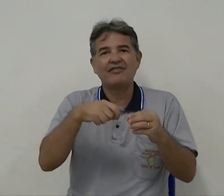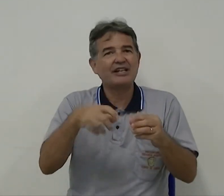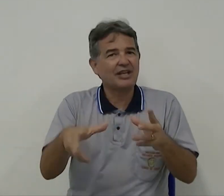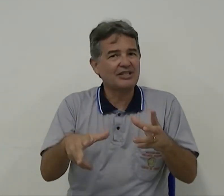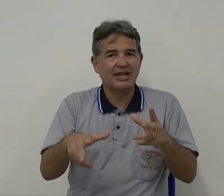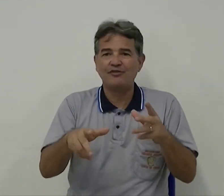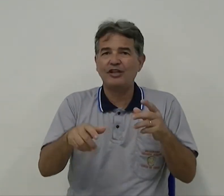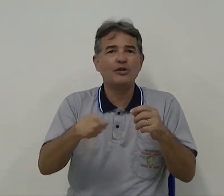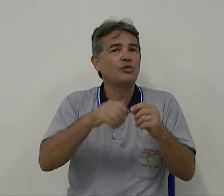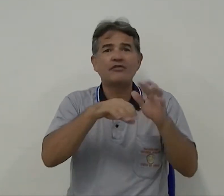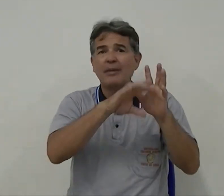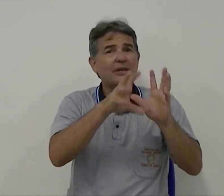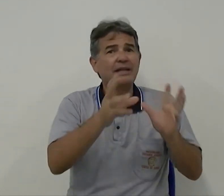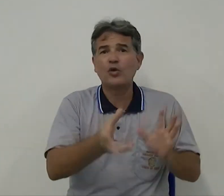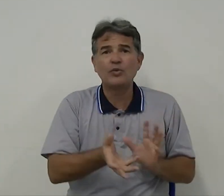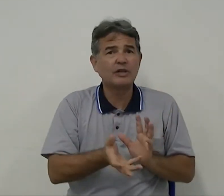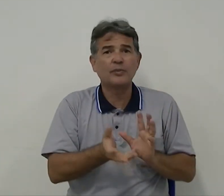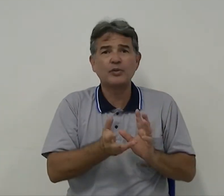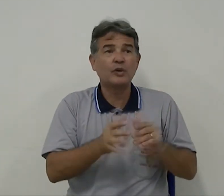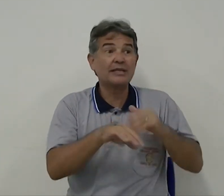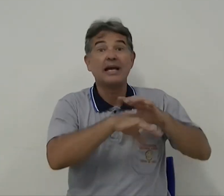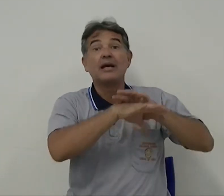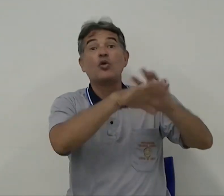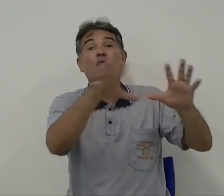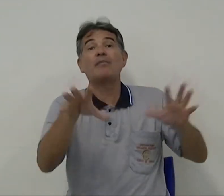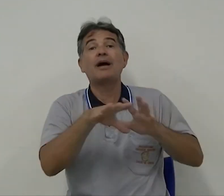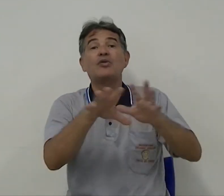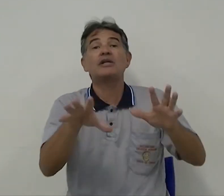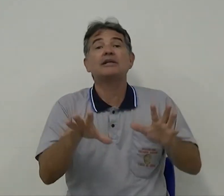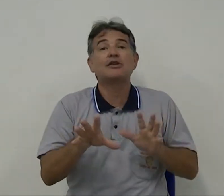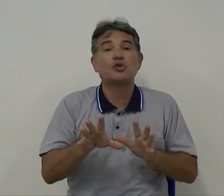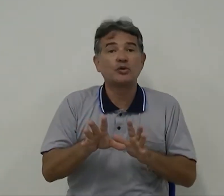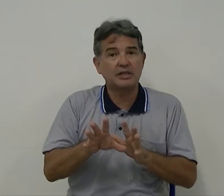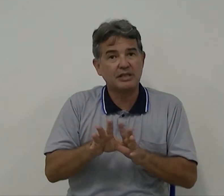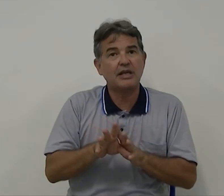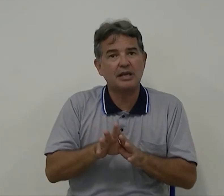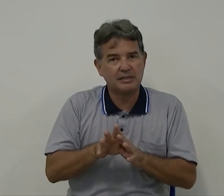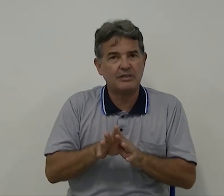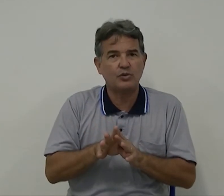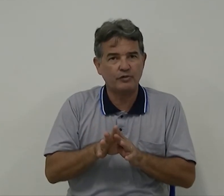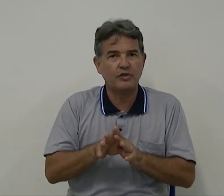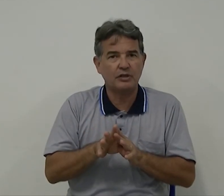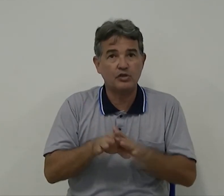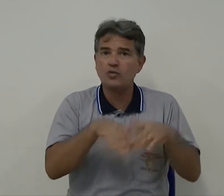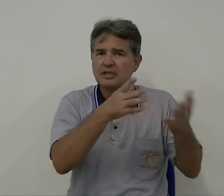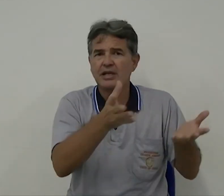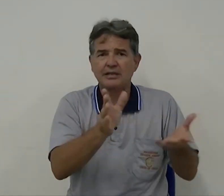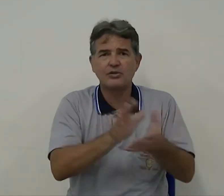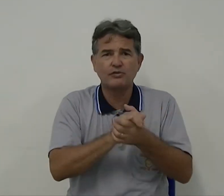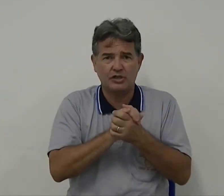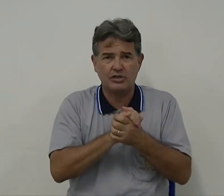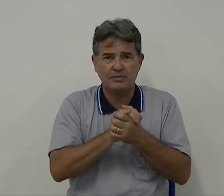vai estar escrevendo e vai aprender com a língua portuguesa, como a maioria das outras crianças ouvintes, como as crianças ouvintes.